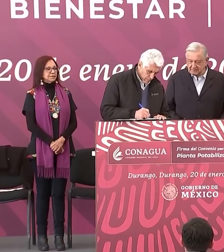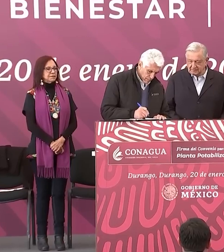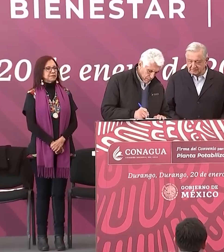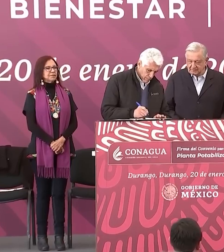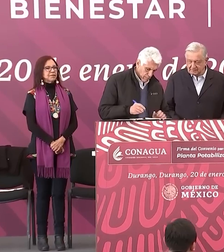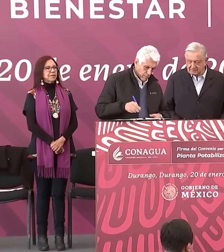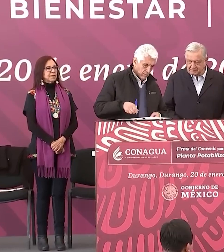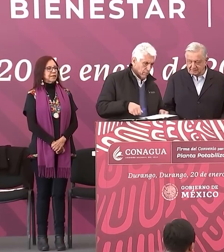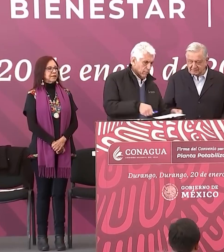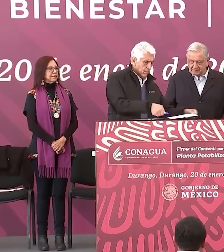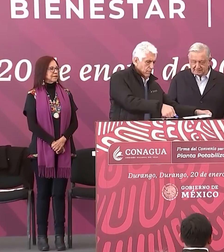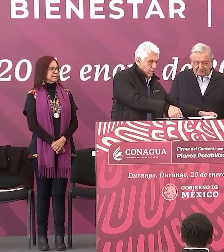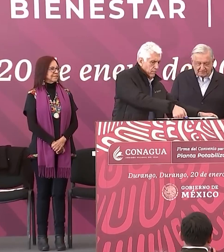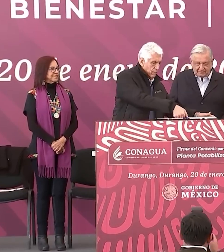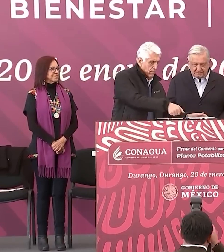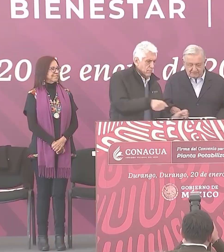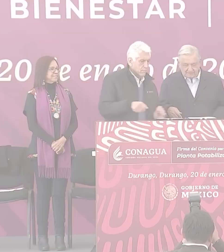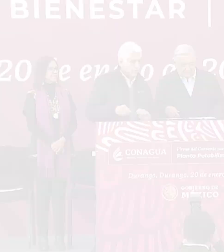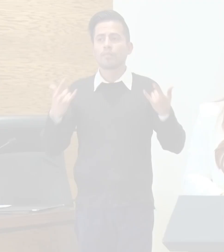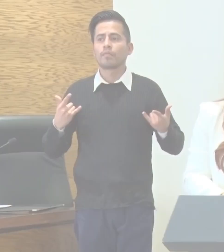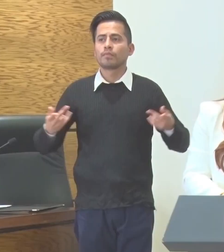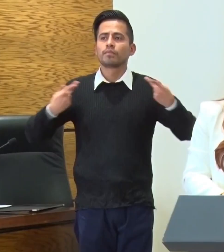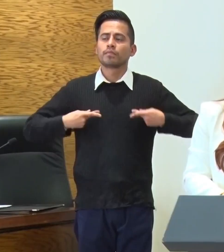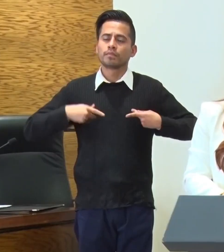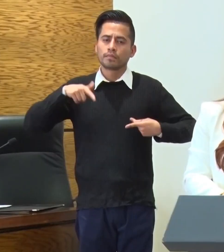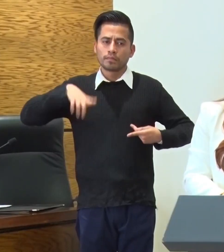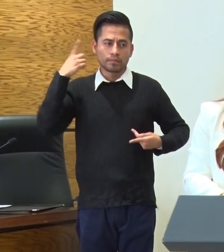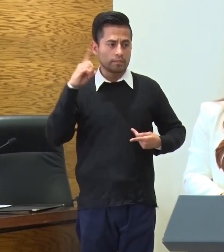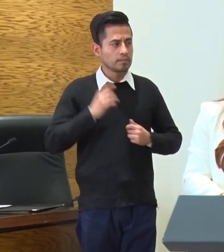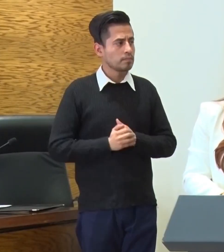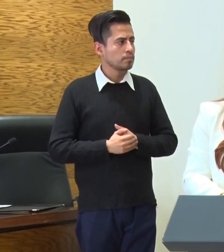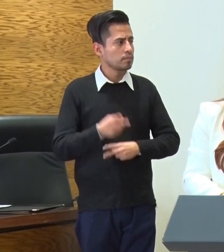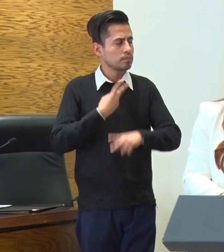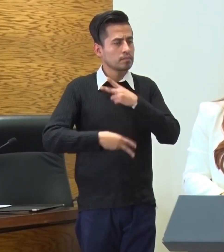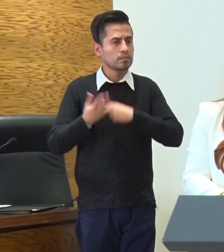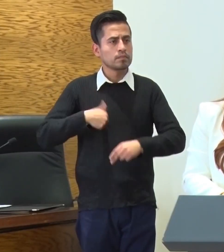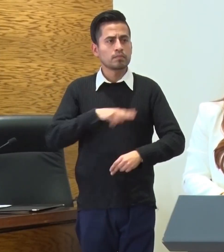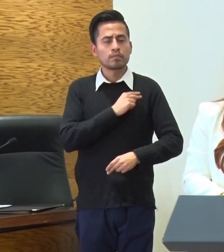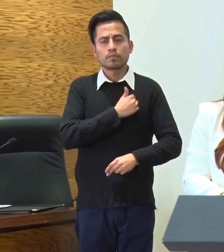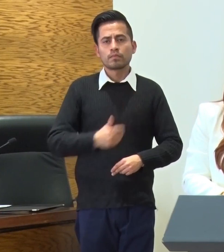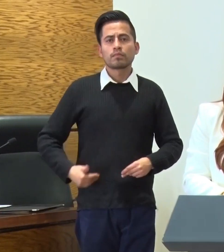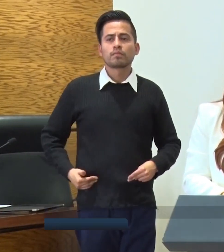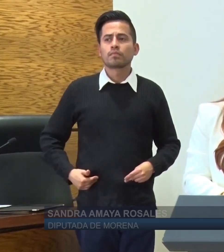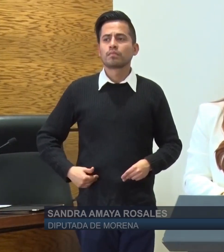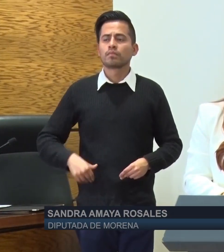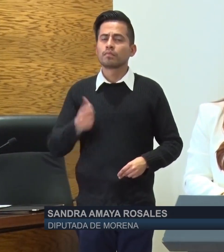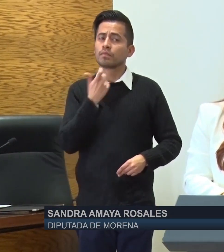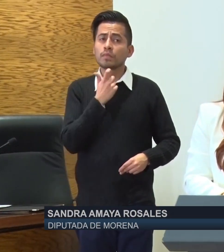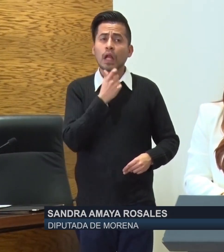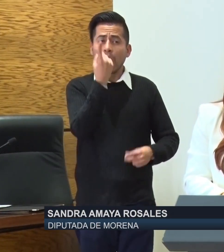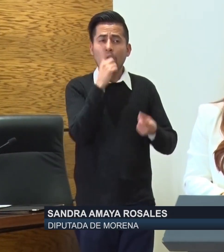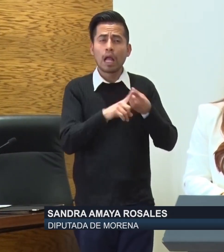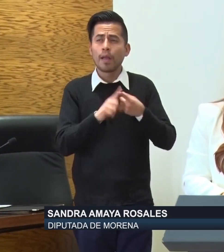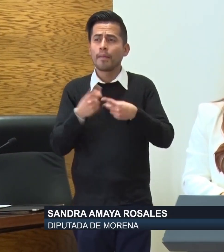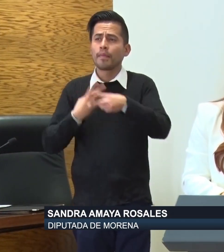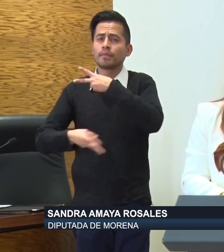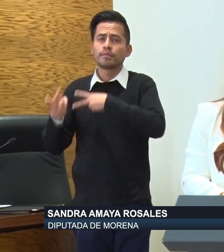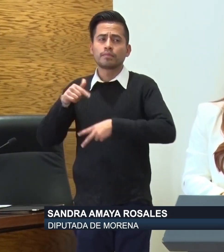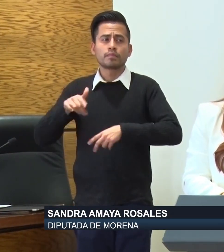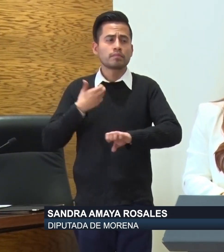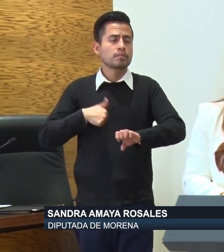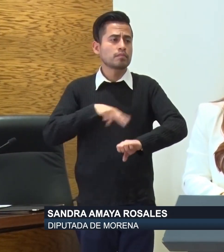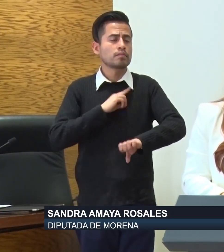Vivimos un momento histórico las y los duranguenses por la visita de nuestro presidente Andrés Manuel López Obrador a nuestro estado.